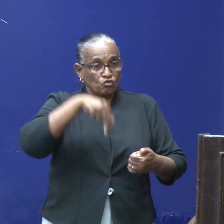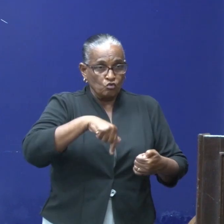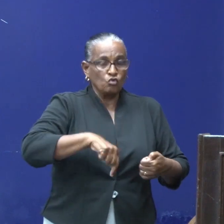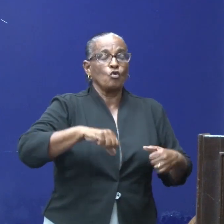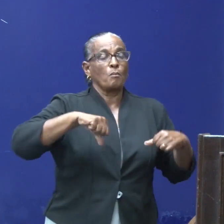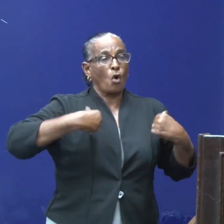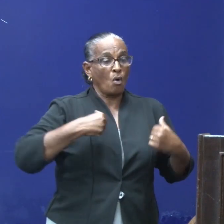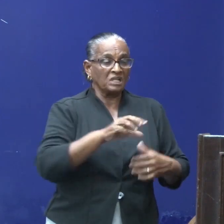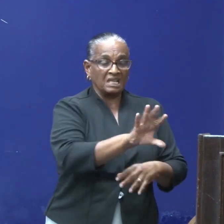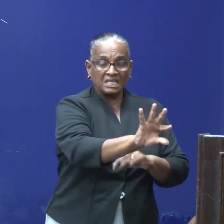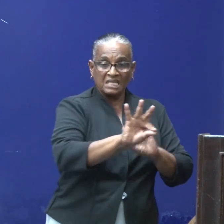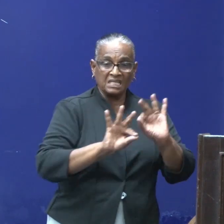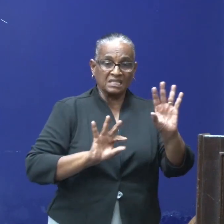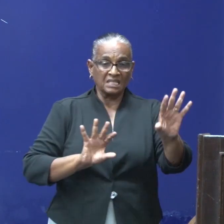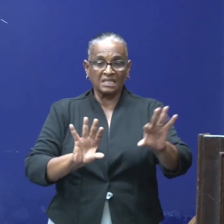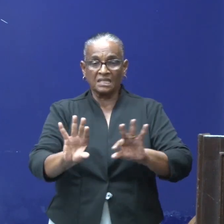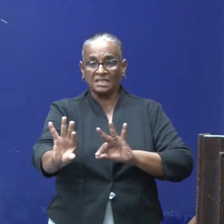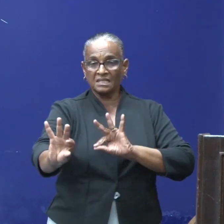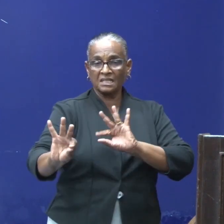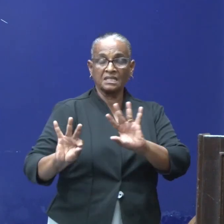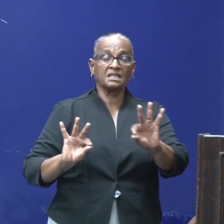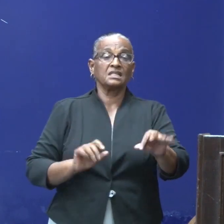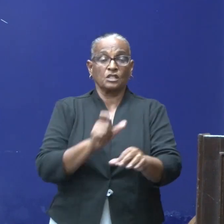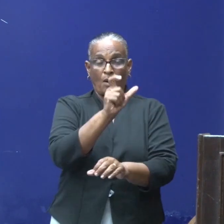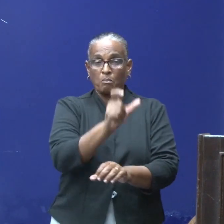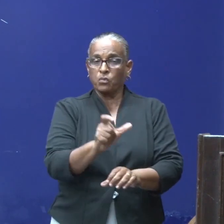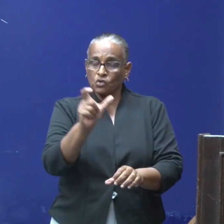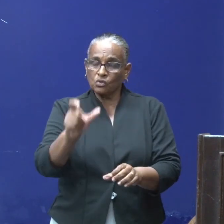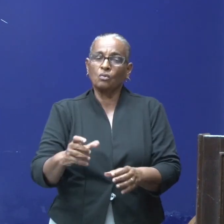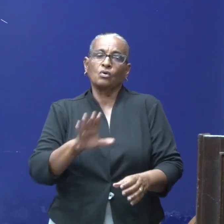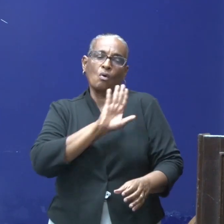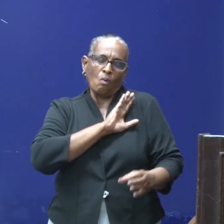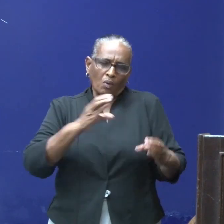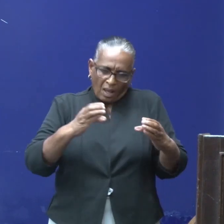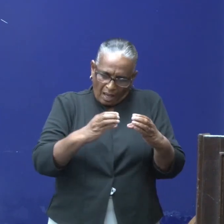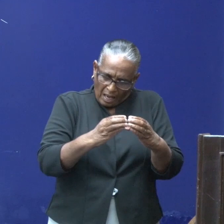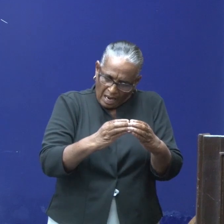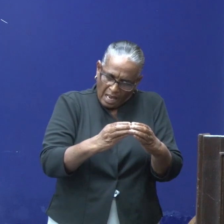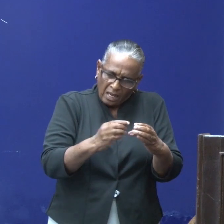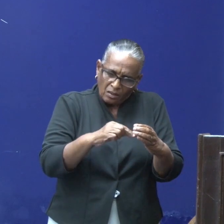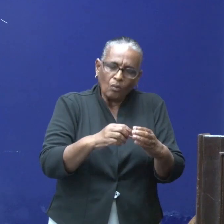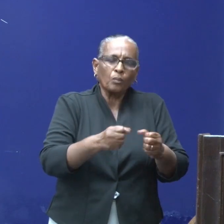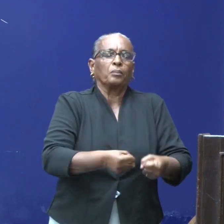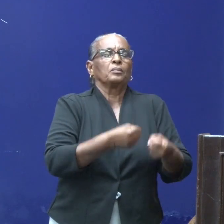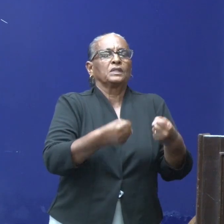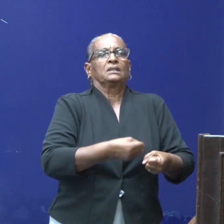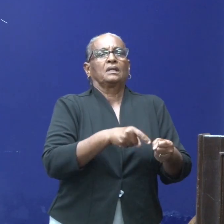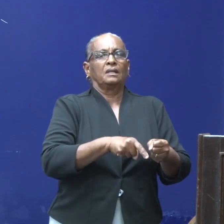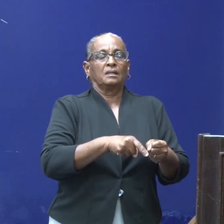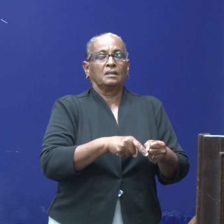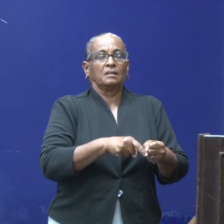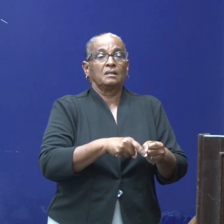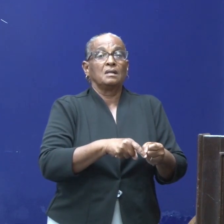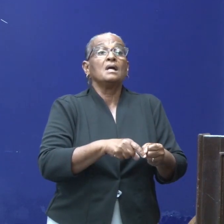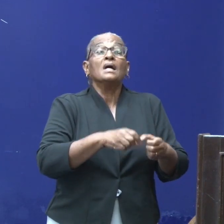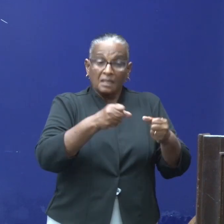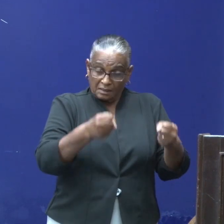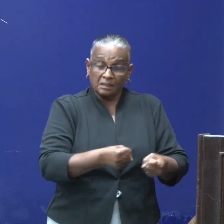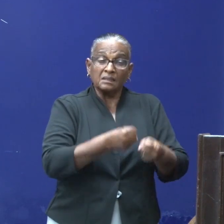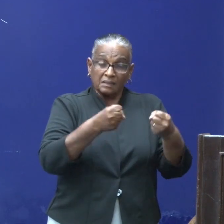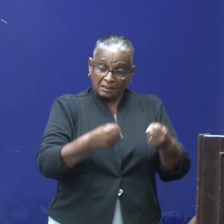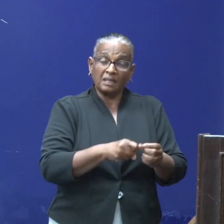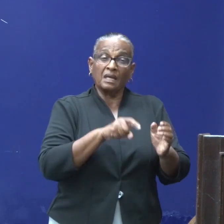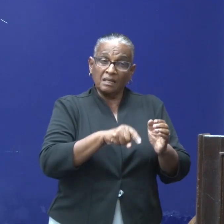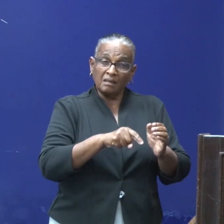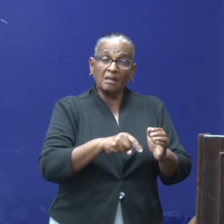Geselecteerden zullen we ook in kleine groepen worden getraind. De training van